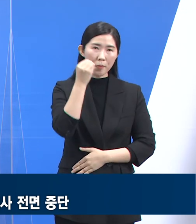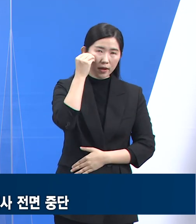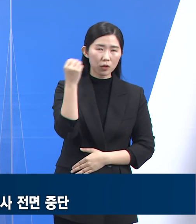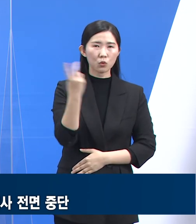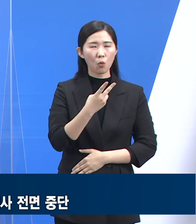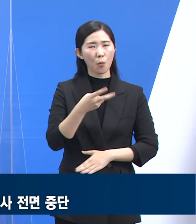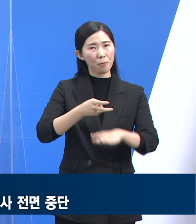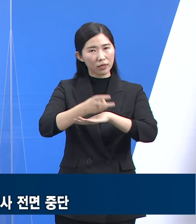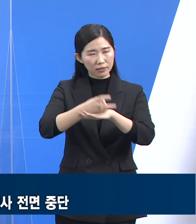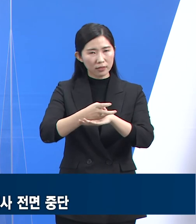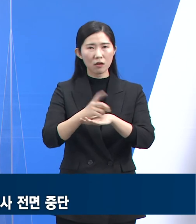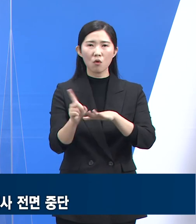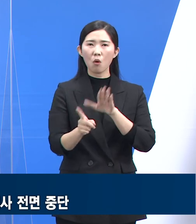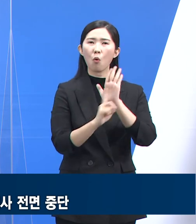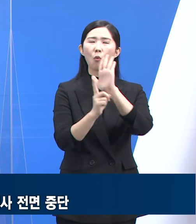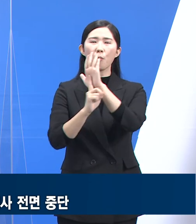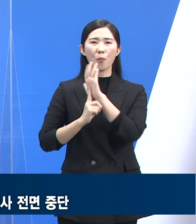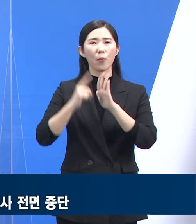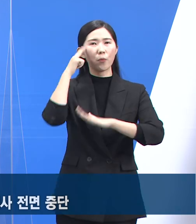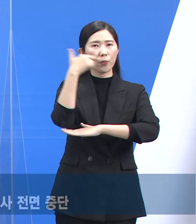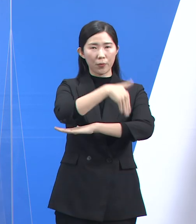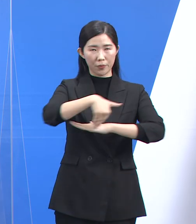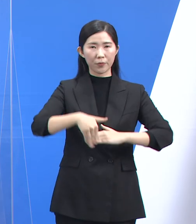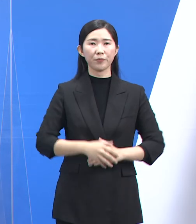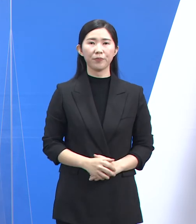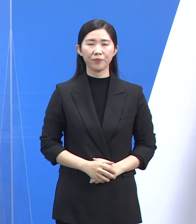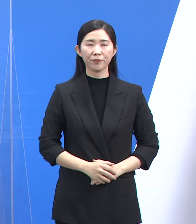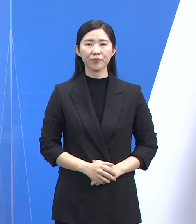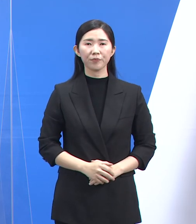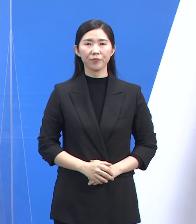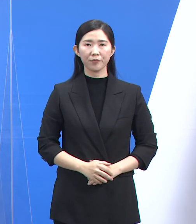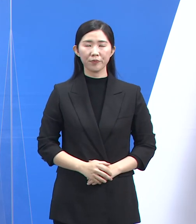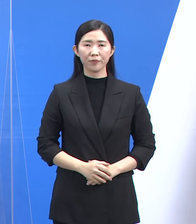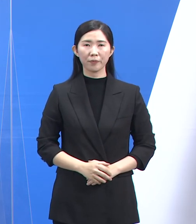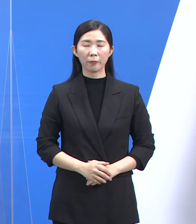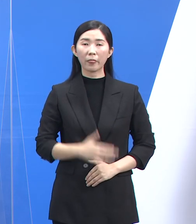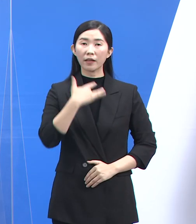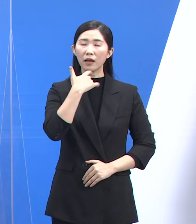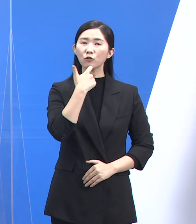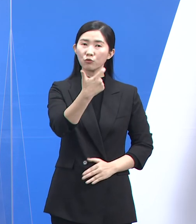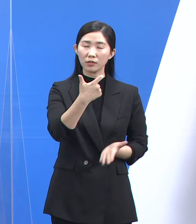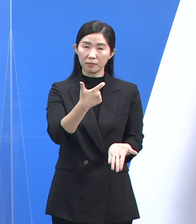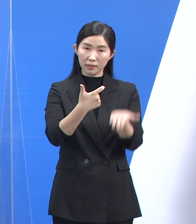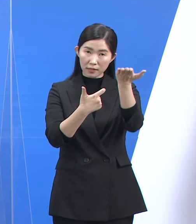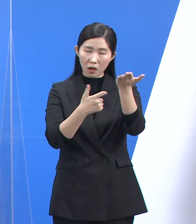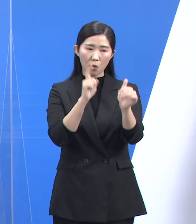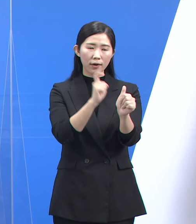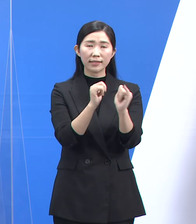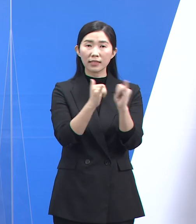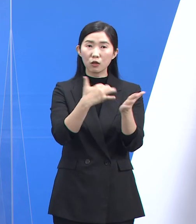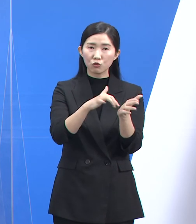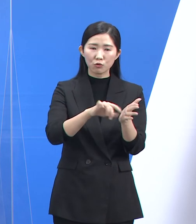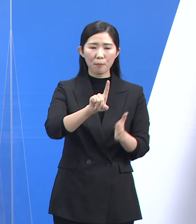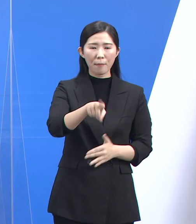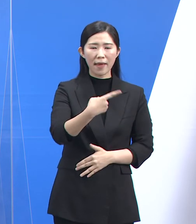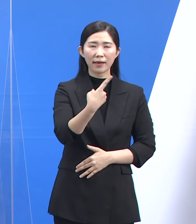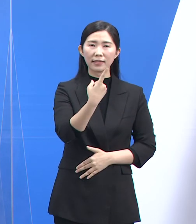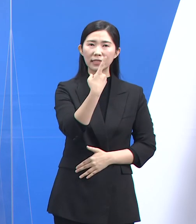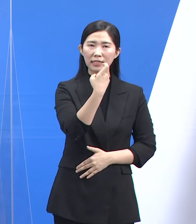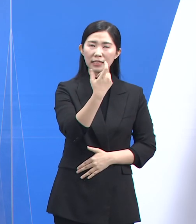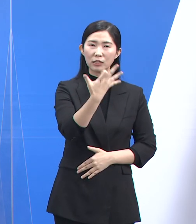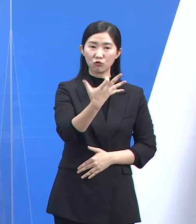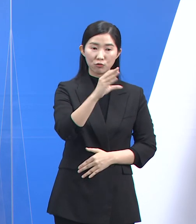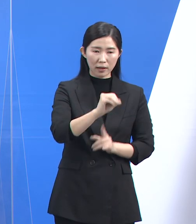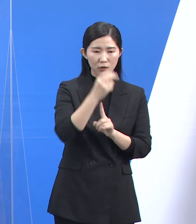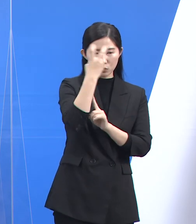통해 검사체계 개편사항을 적극적으로 안내할 예정입니다. 60세 이상 확진자 119만 명을 분석한 결과 인구의